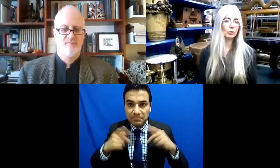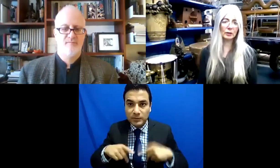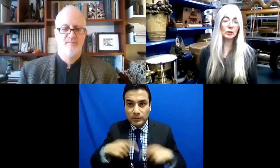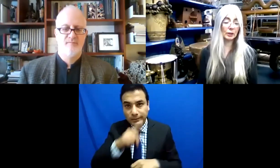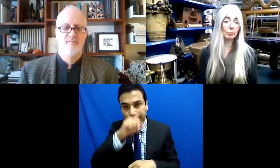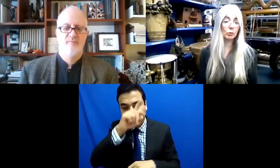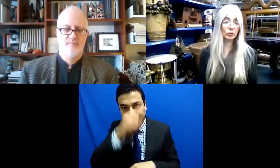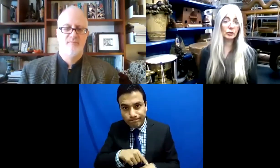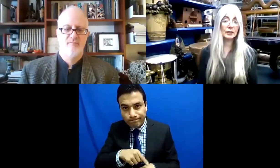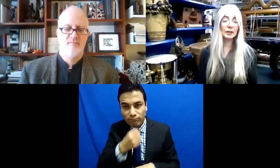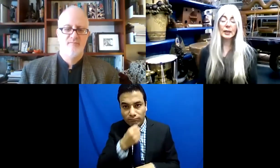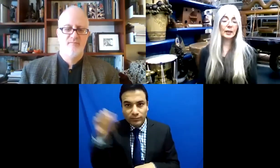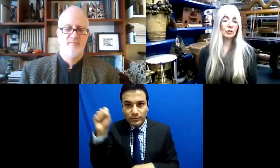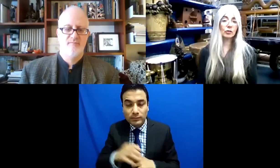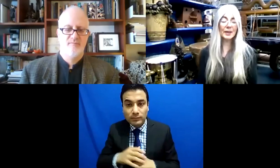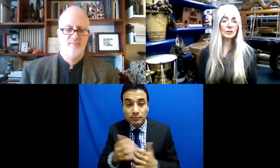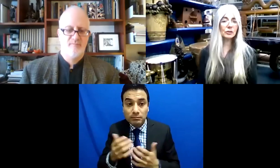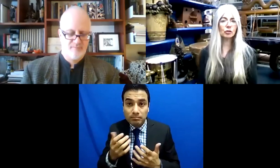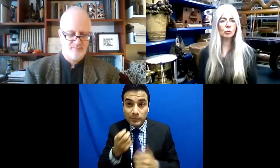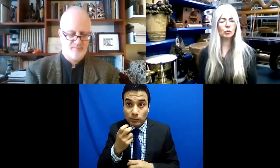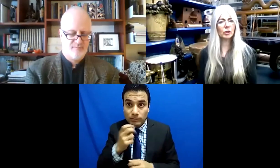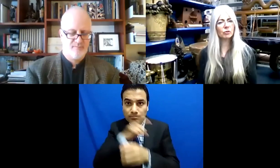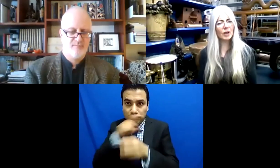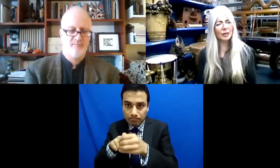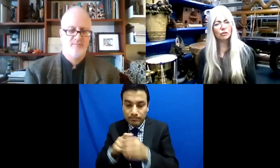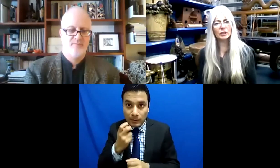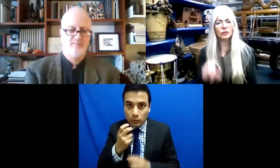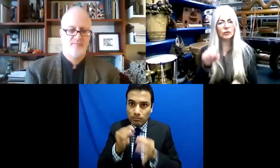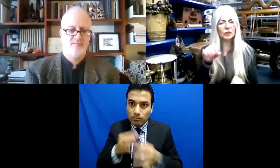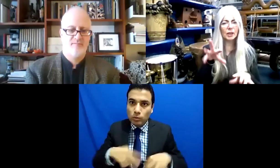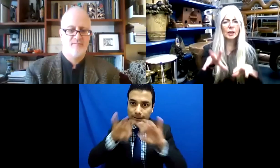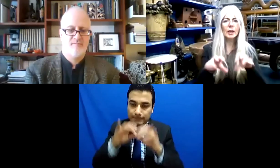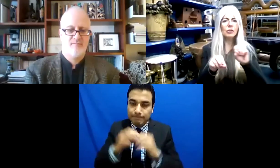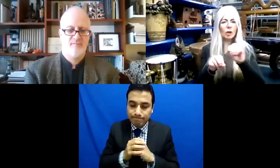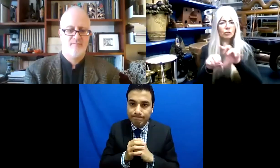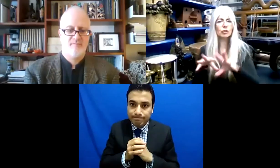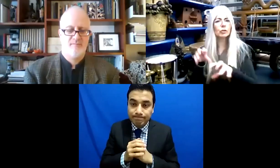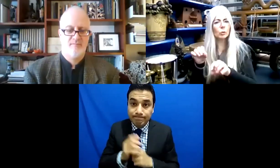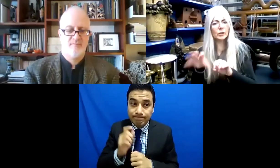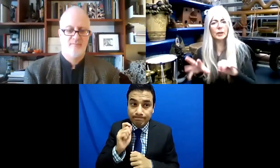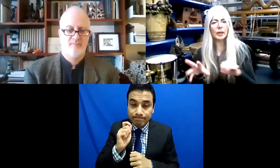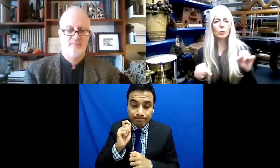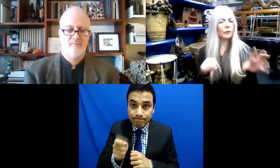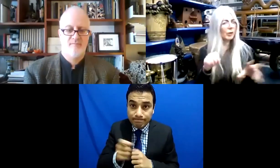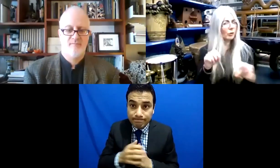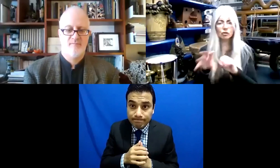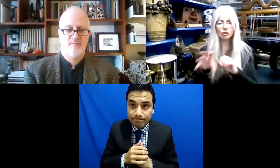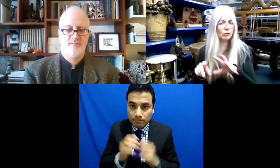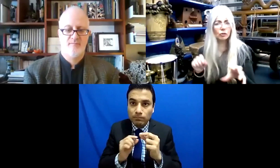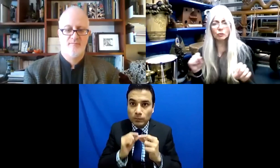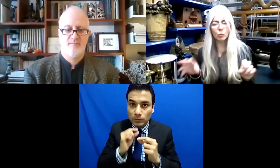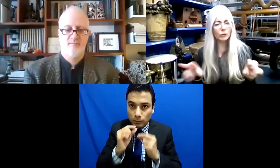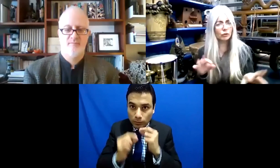y no de otra cosa. Eso fue muy importante y significaba que gradualmente veías a